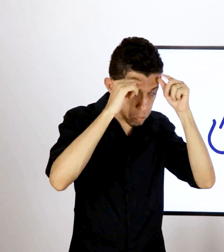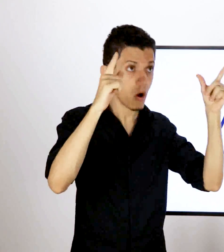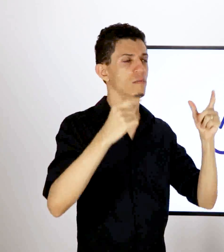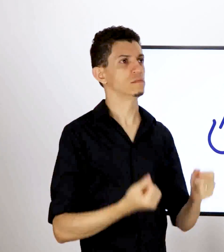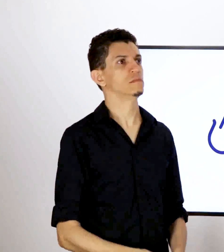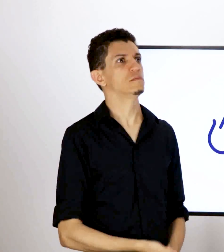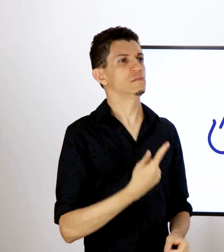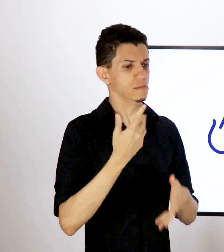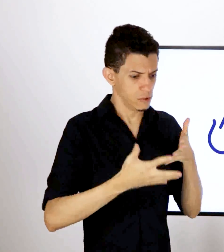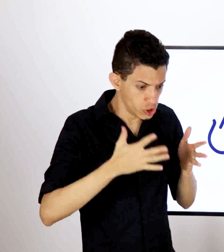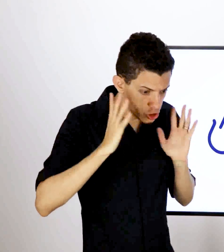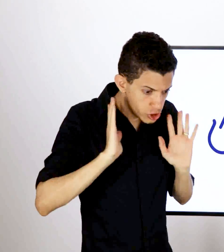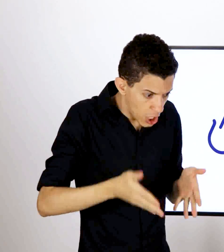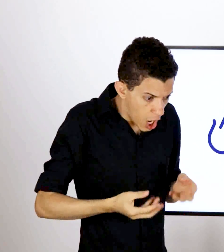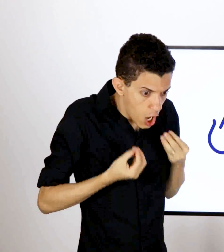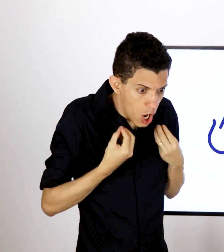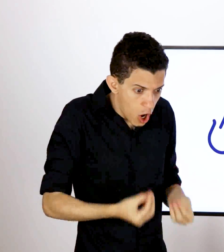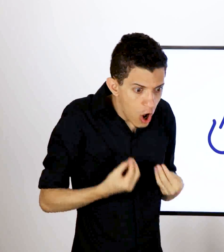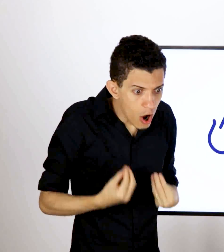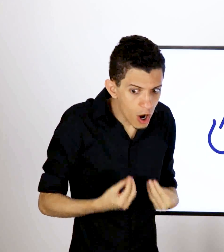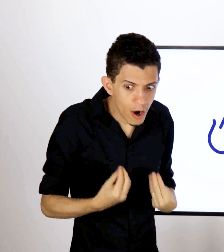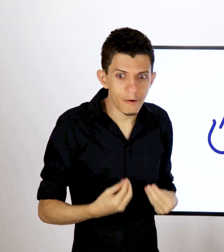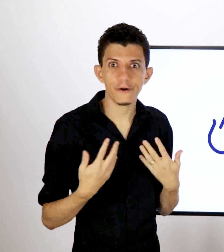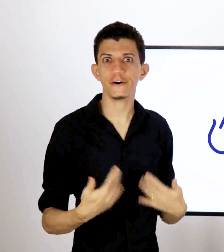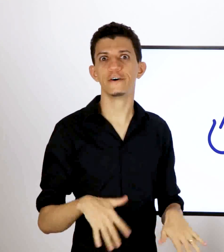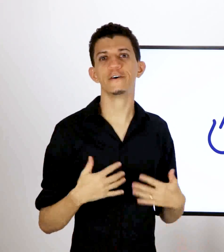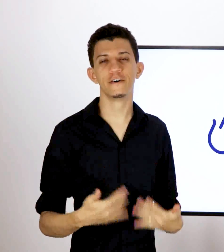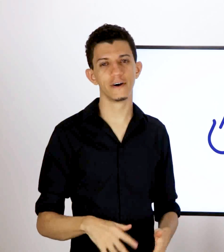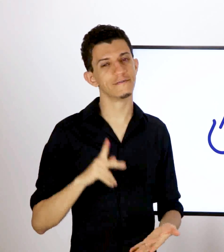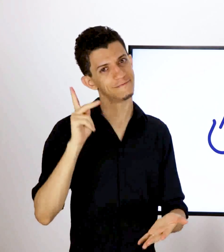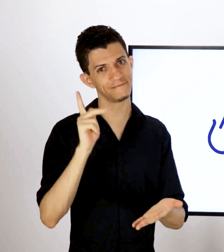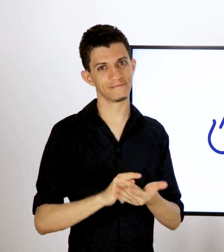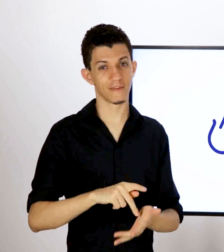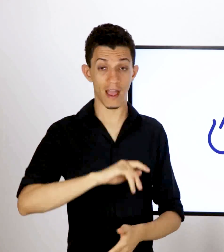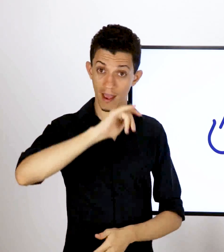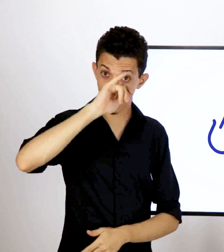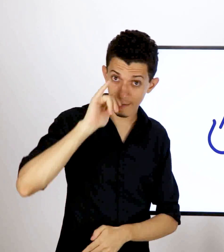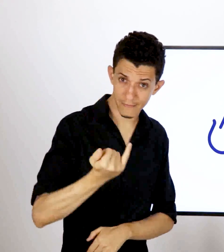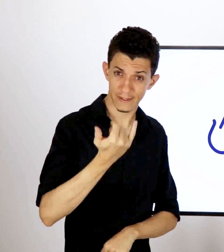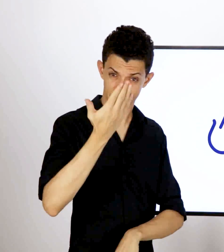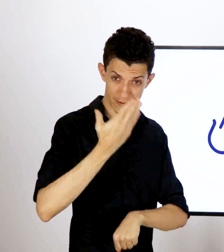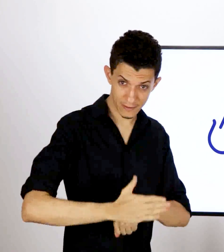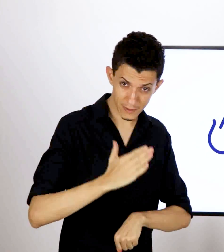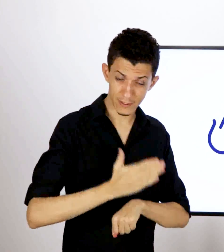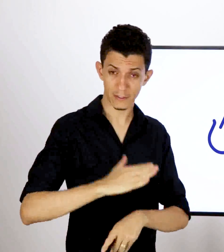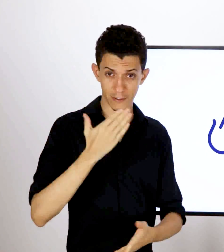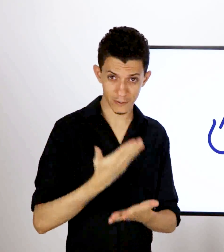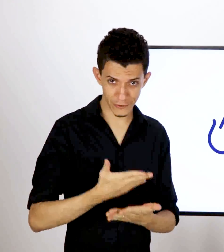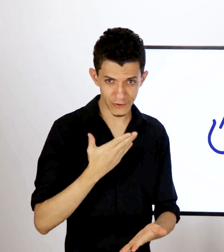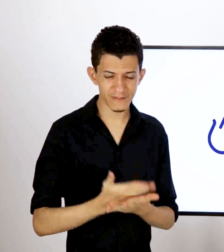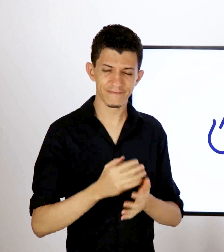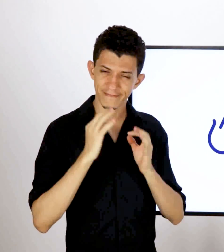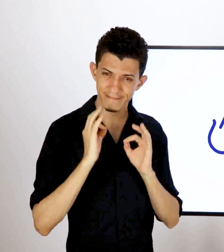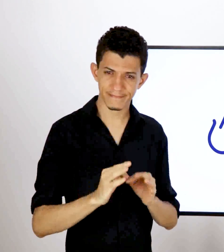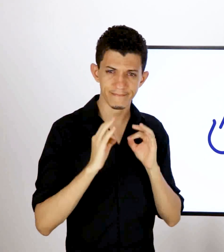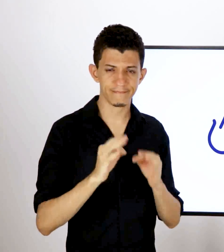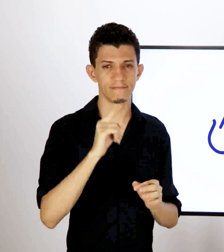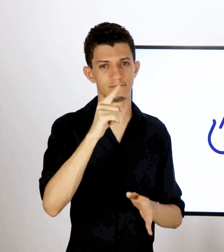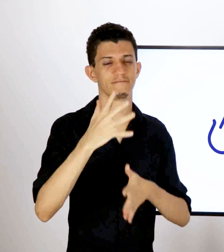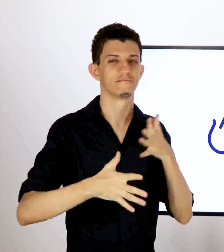surpreender com os seus próprios resultados muito em breve. Aproveite, pratique, estude, que com certeza você